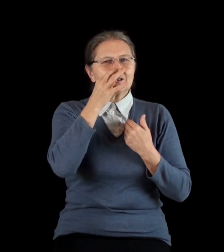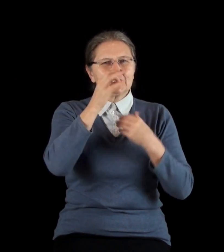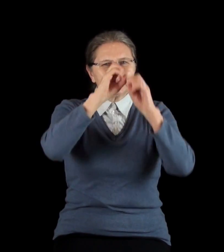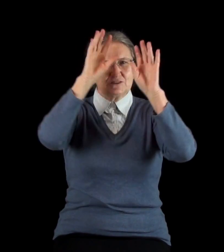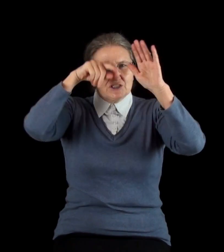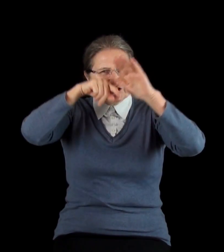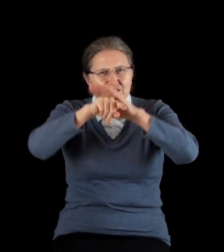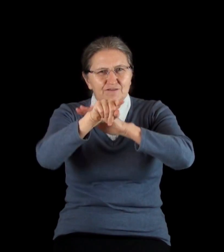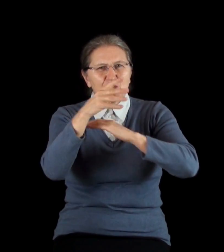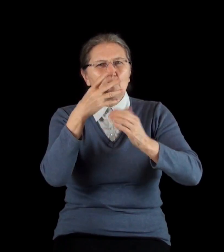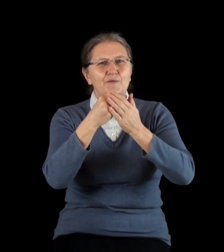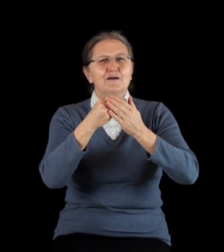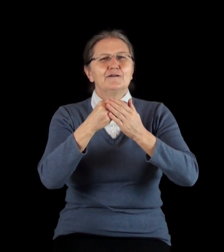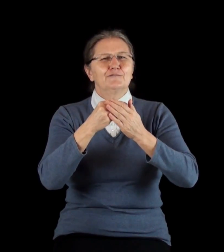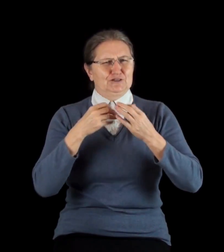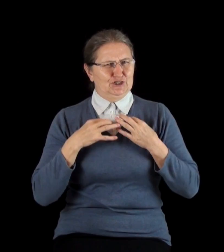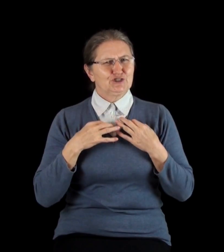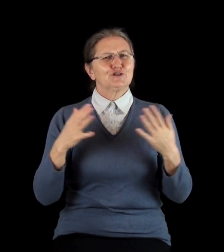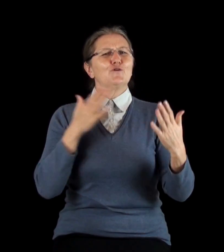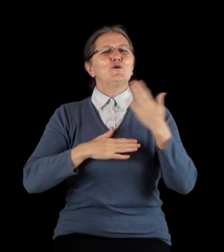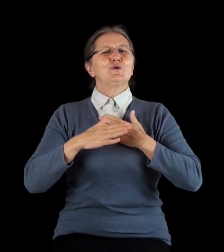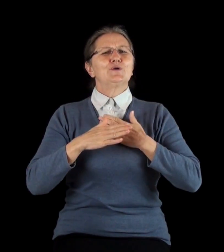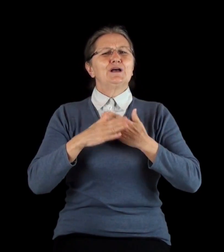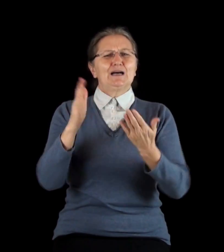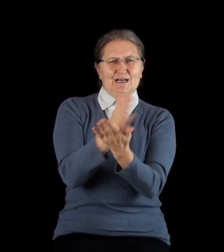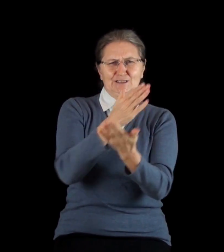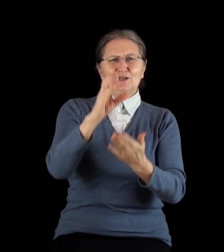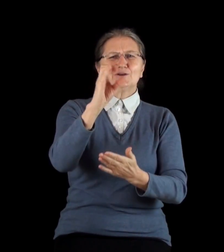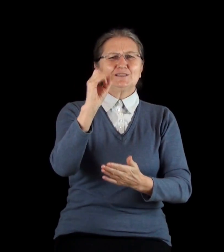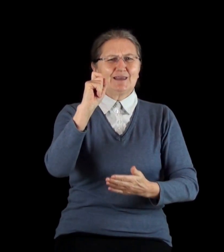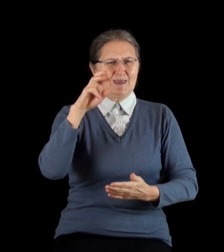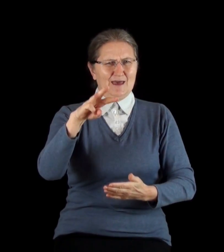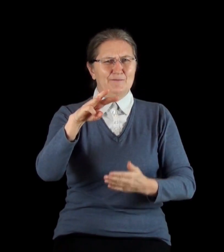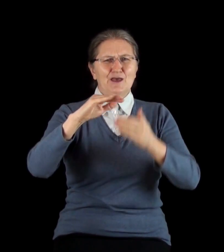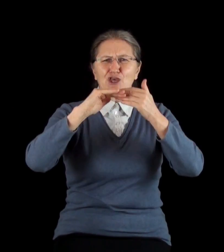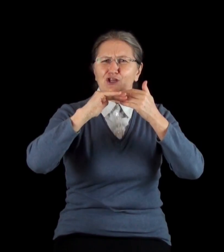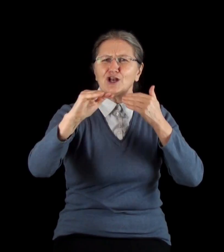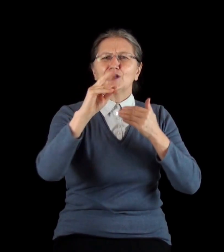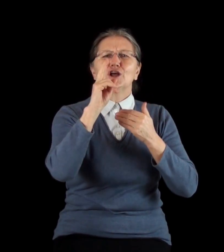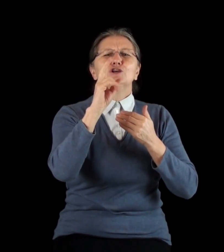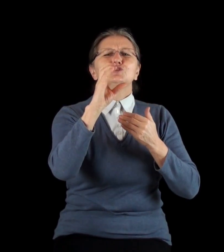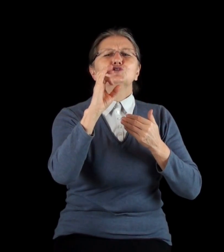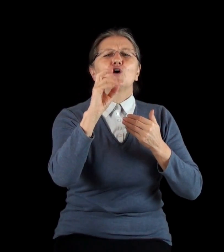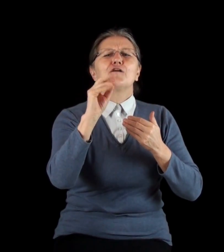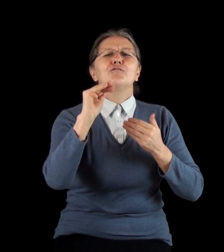во святилище Своем, восторжествую, разделю Сихем и долину Сокхов